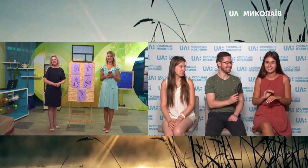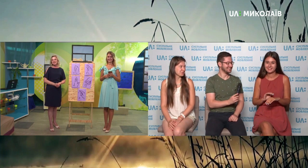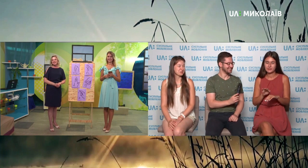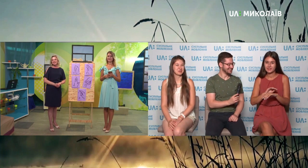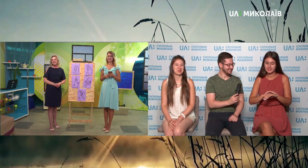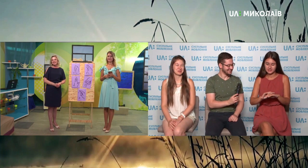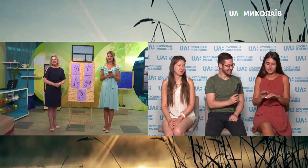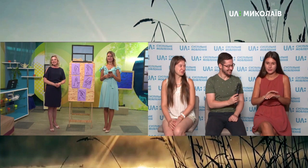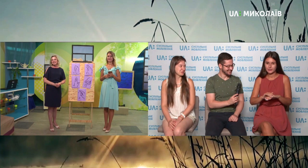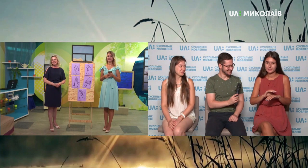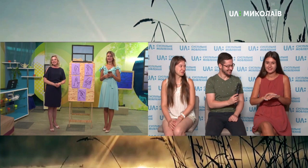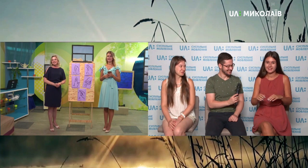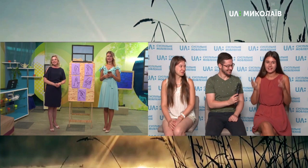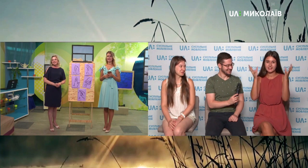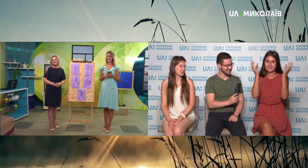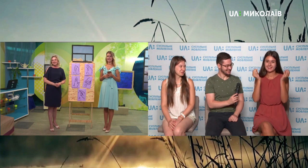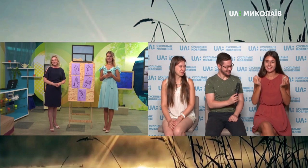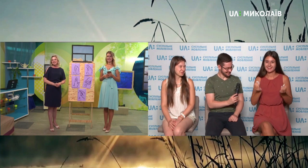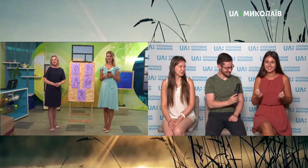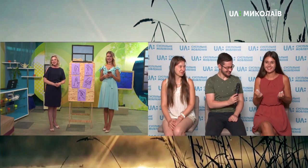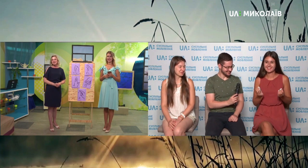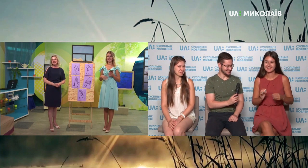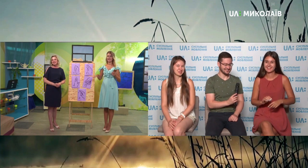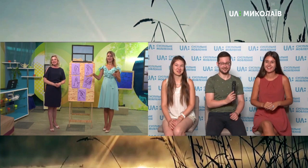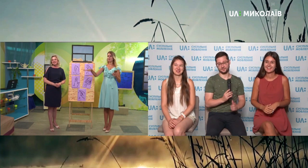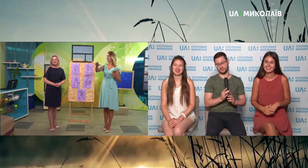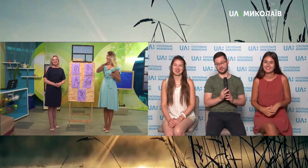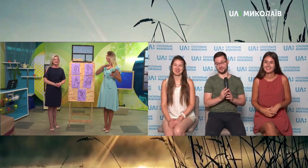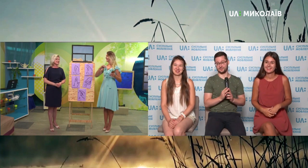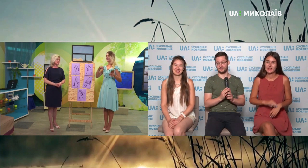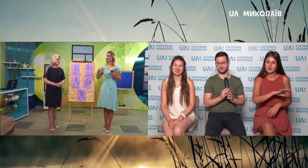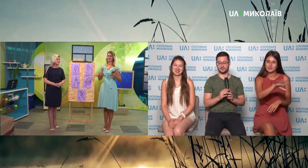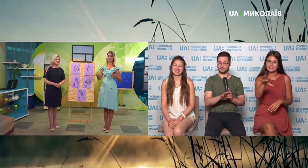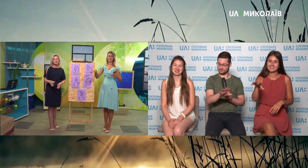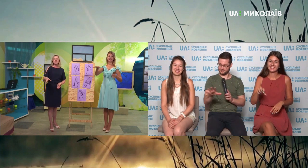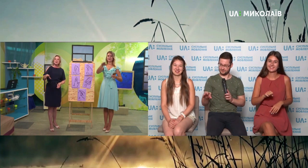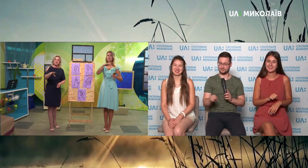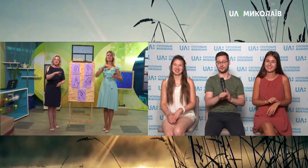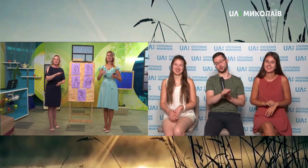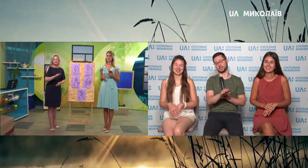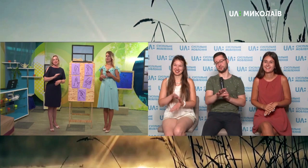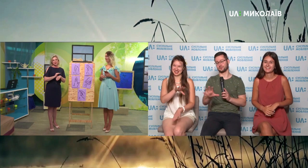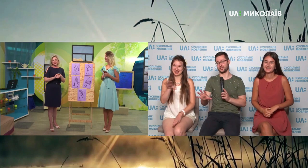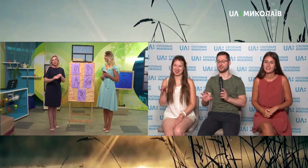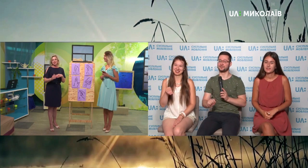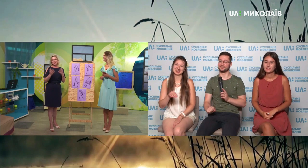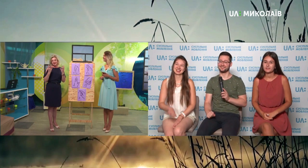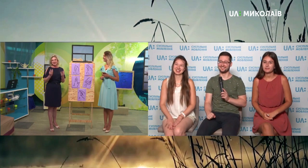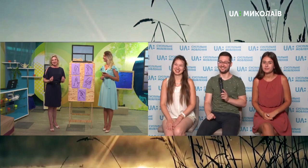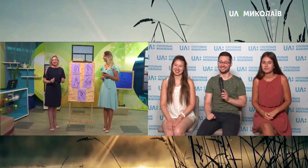«Доброго ранку». «Доброго дня». І усім, так, треба всім показати. Усім, усім. «Доброго дня».